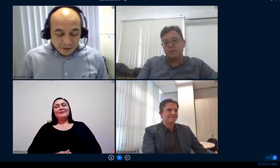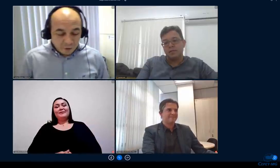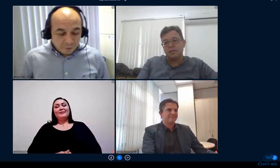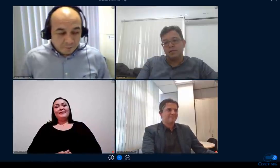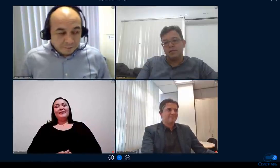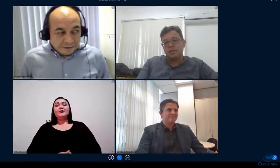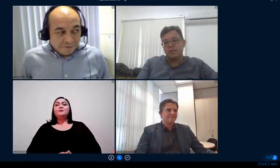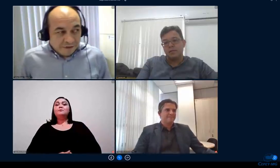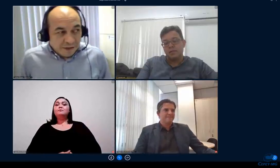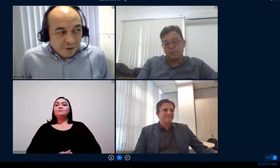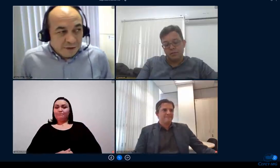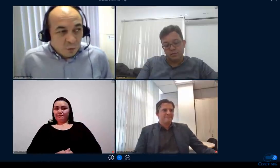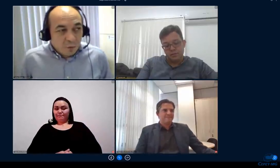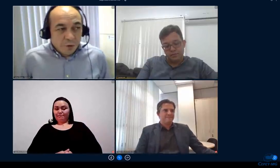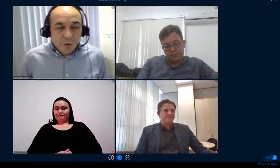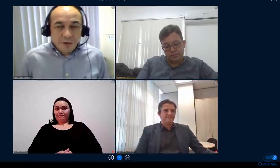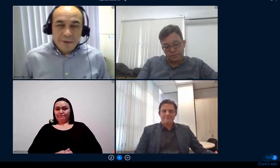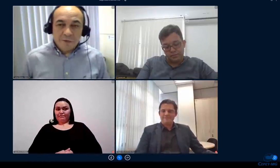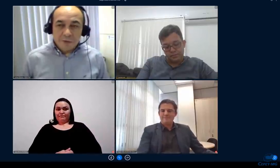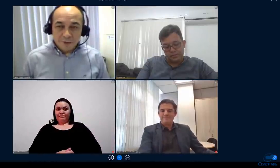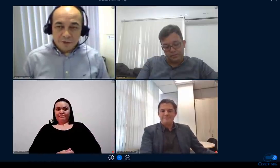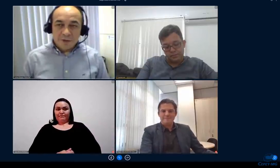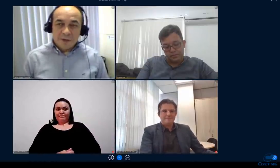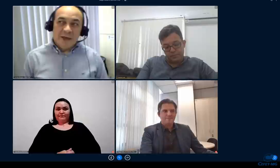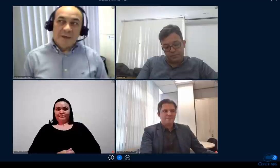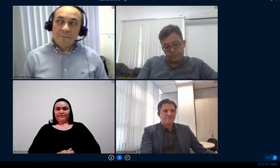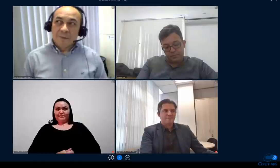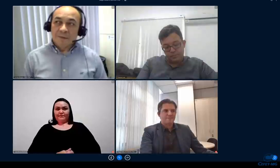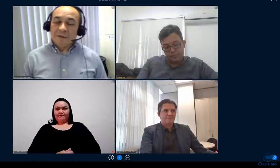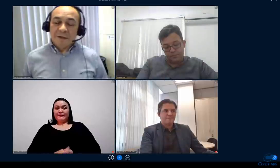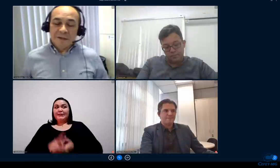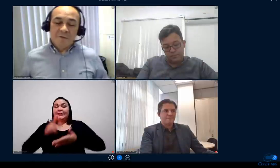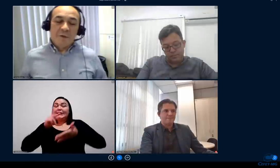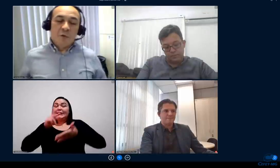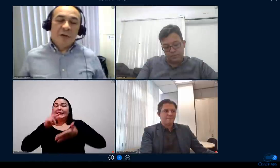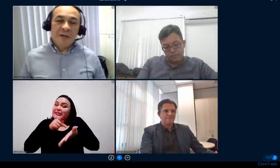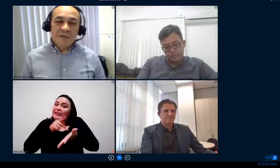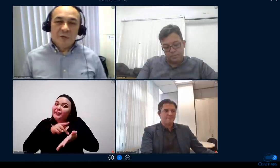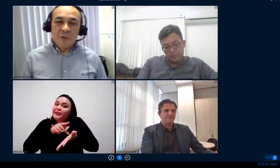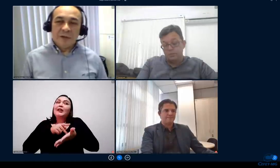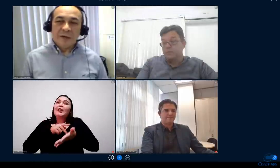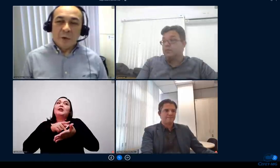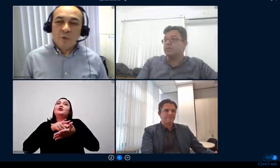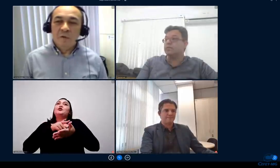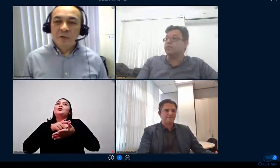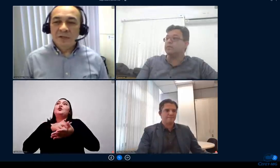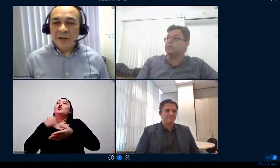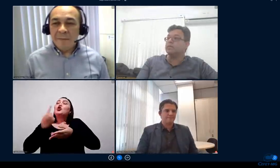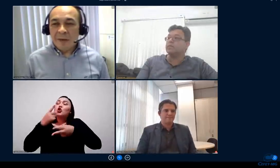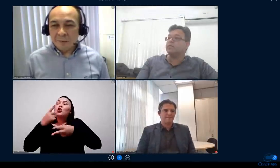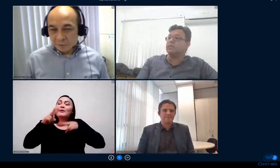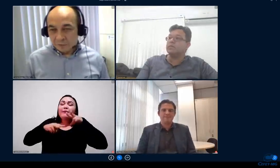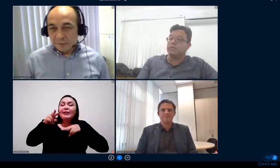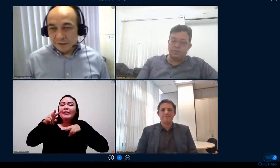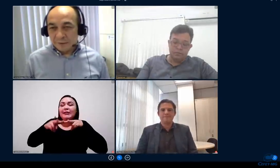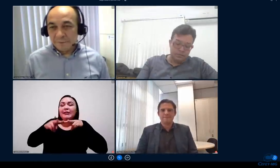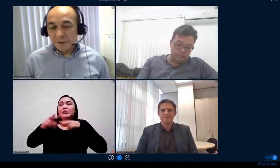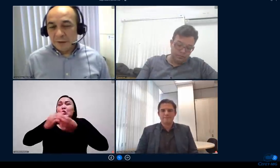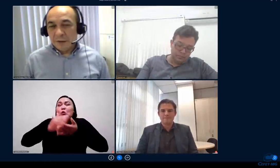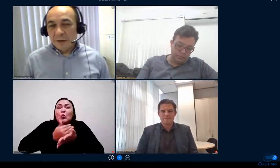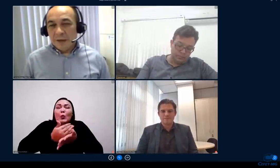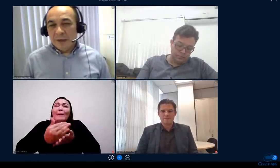Sérgio na verdade assim o monitoramento que a gente tem na verdade teve no início houve o estranhamento